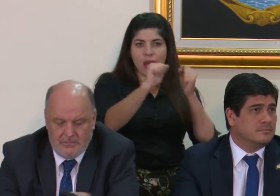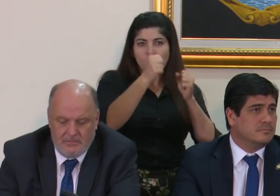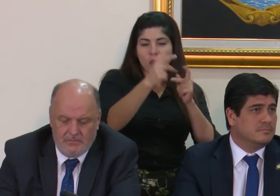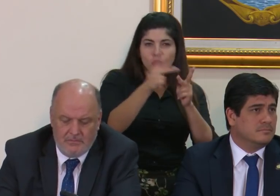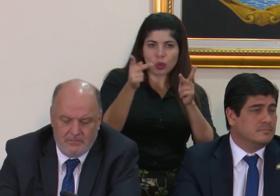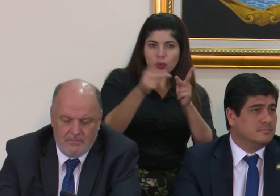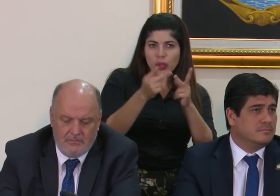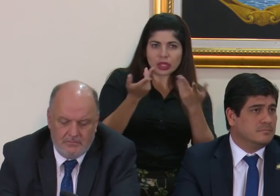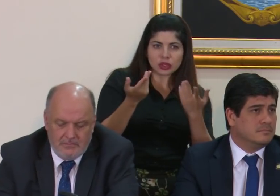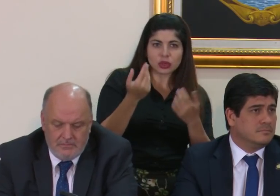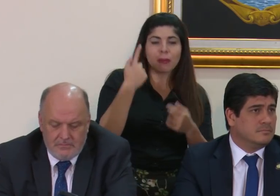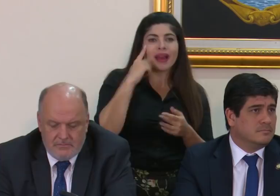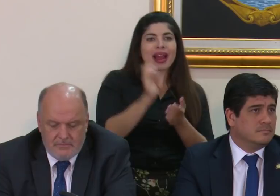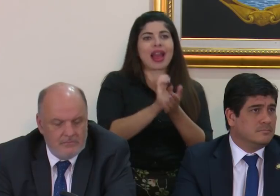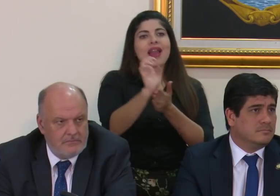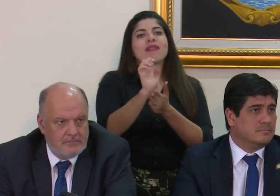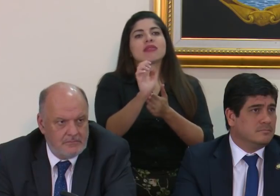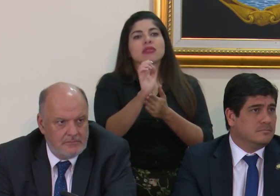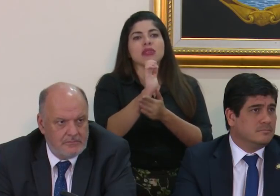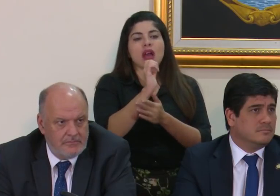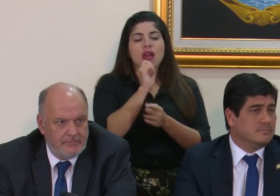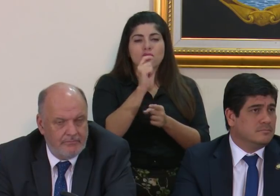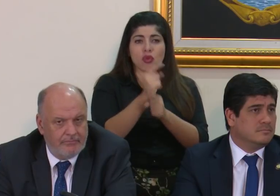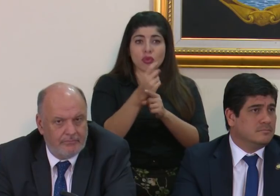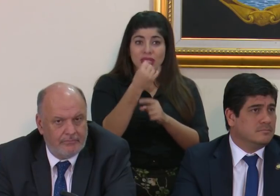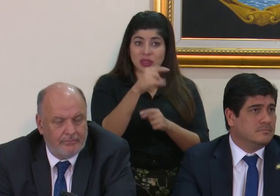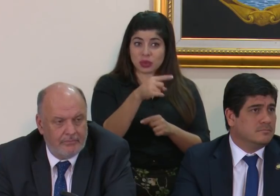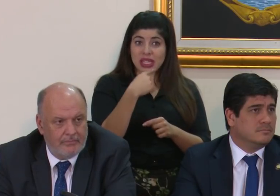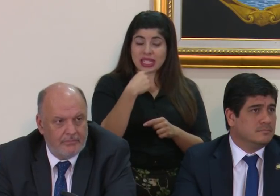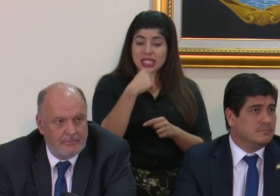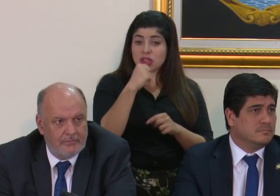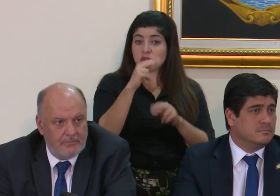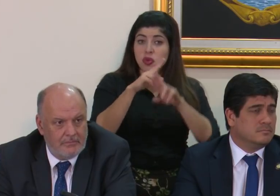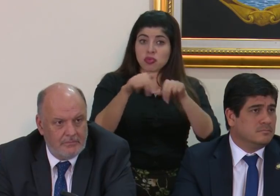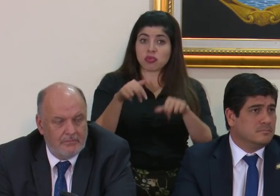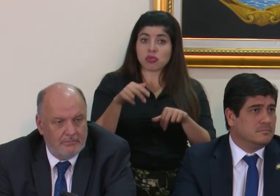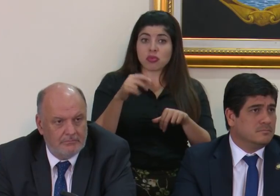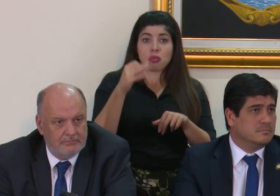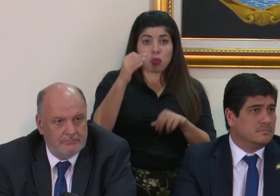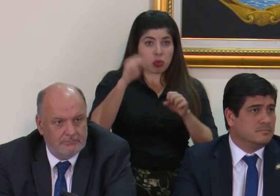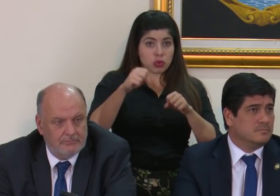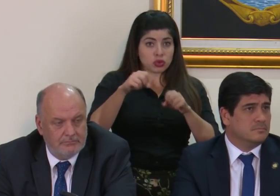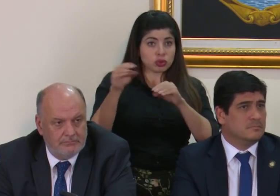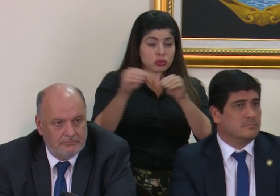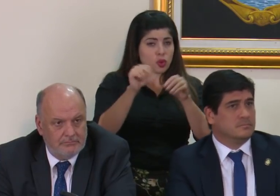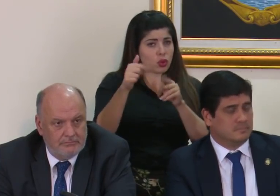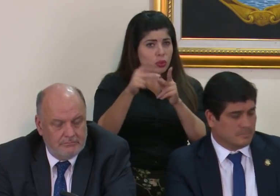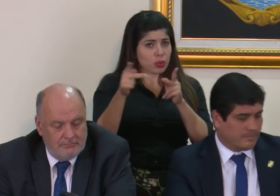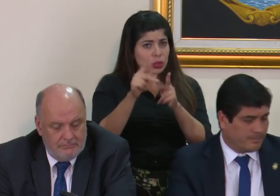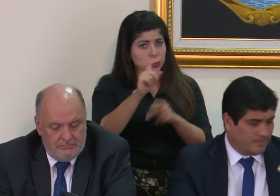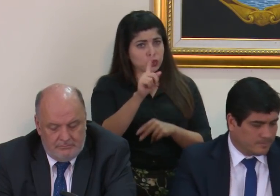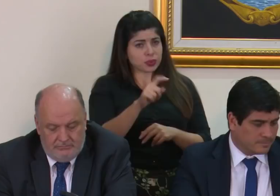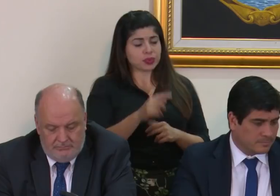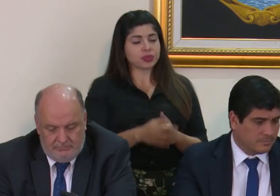para evitar imprecisiones. Si usted no descarta nombrar a ambos en otros cargos. Gracias.